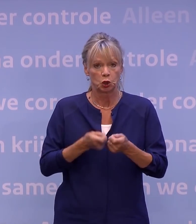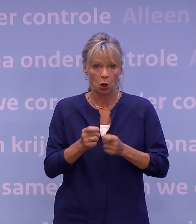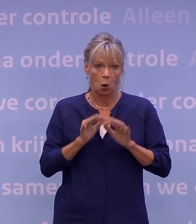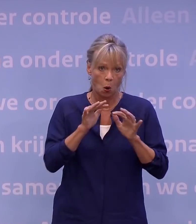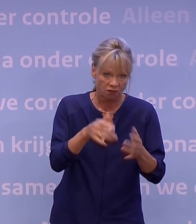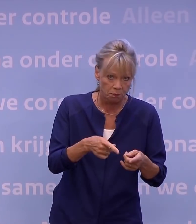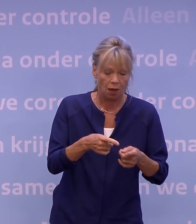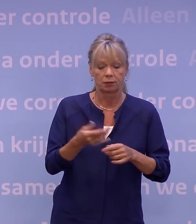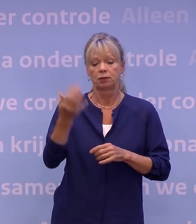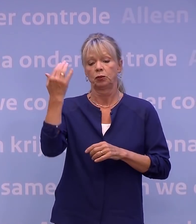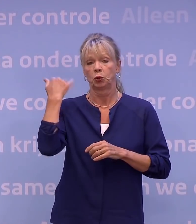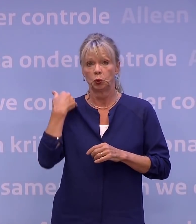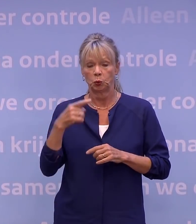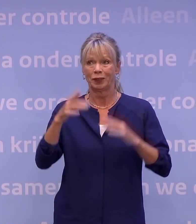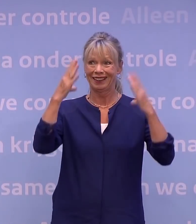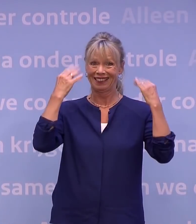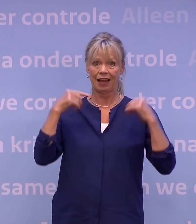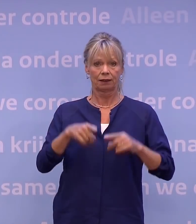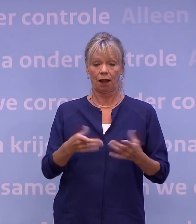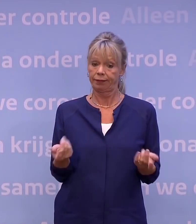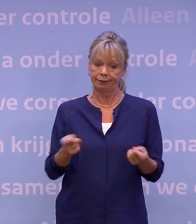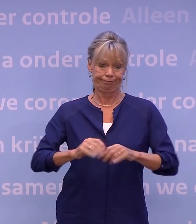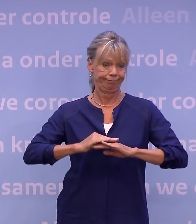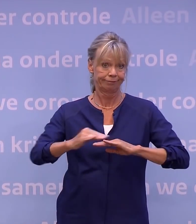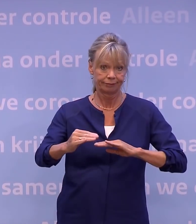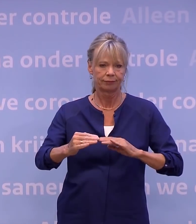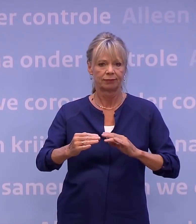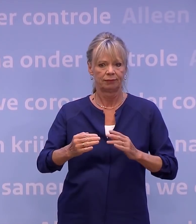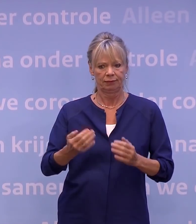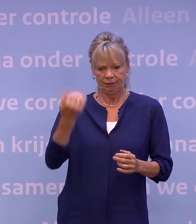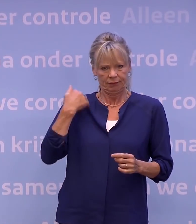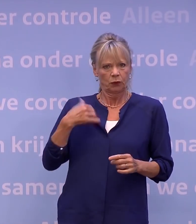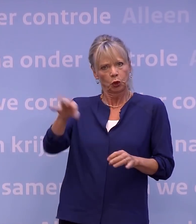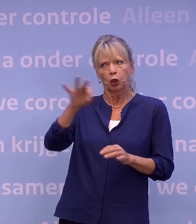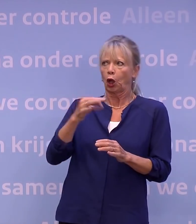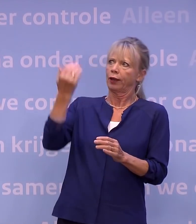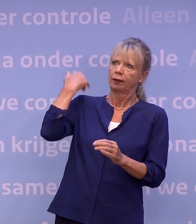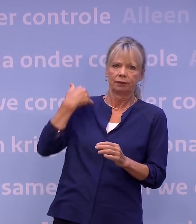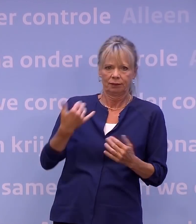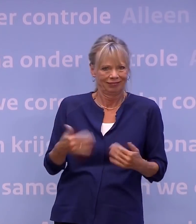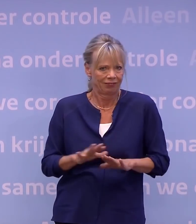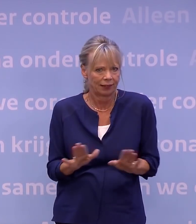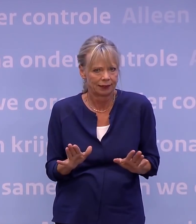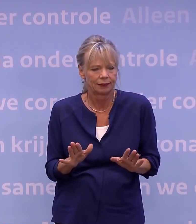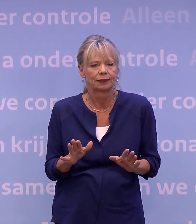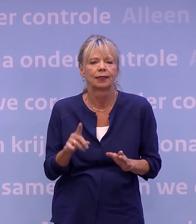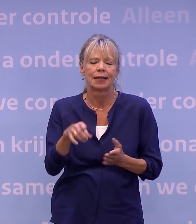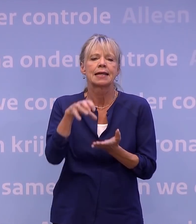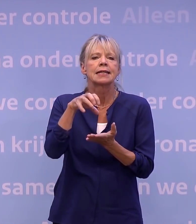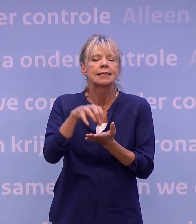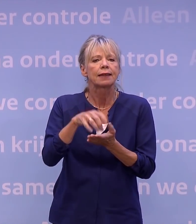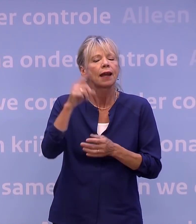terug daar waar we niet willen zijn. En zoals het Centraal Planbureau deze week constateerde, het